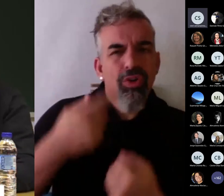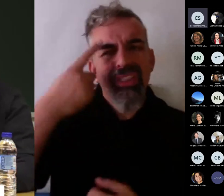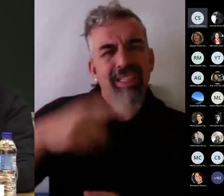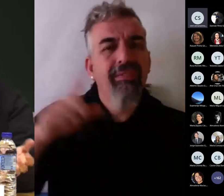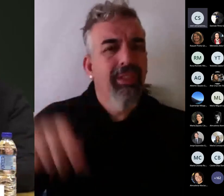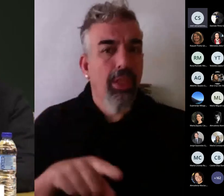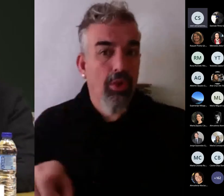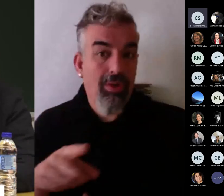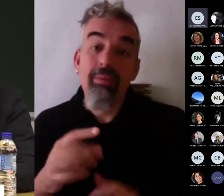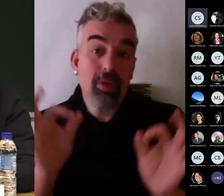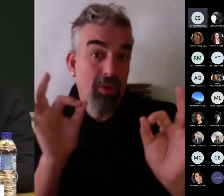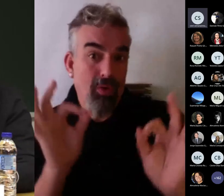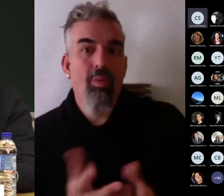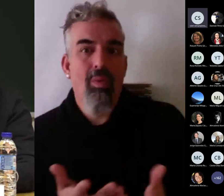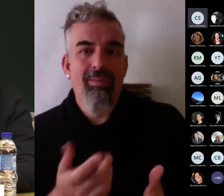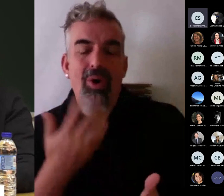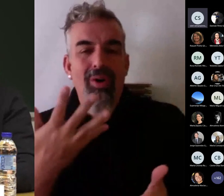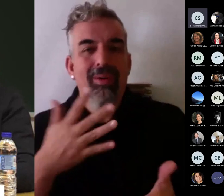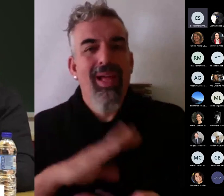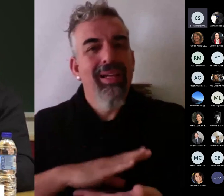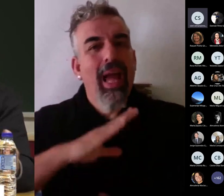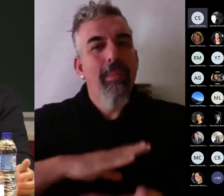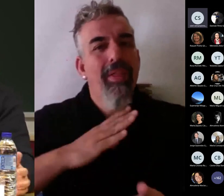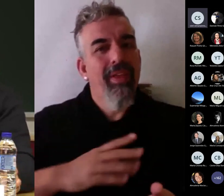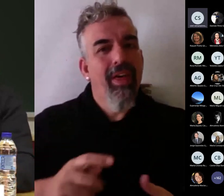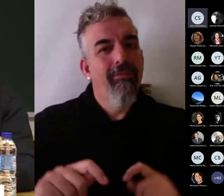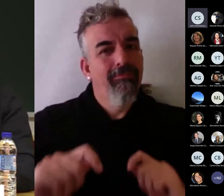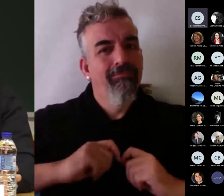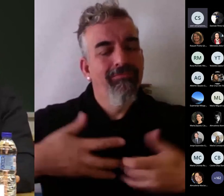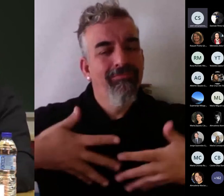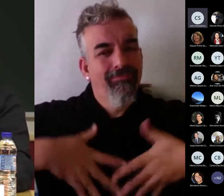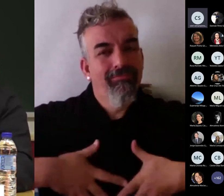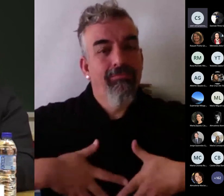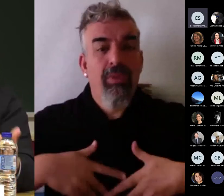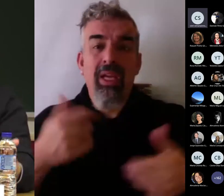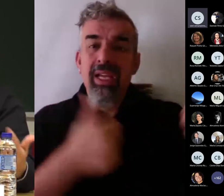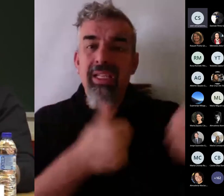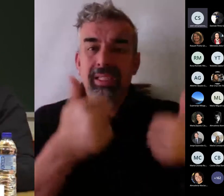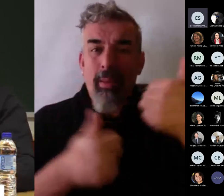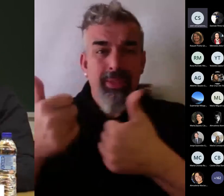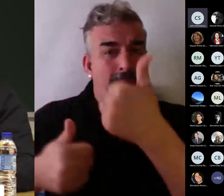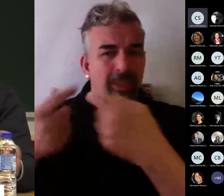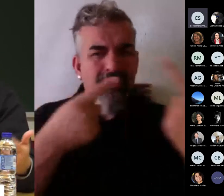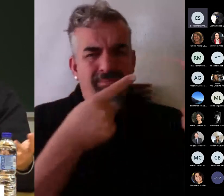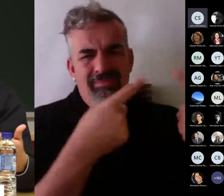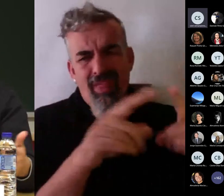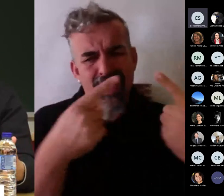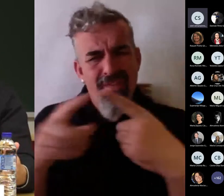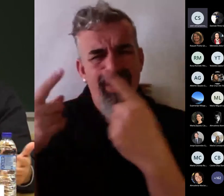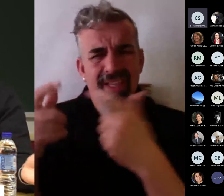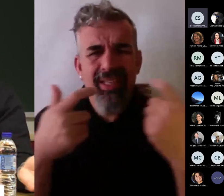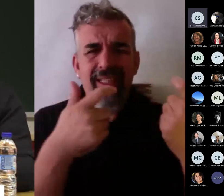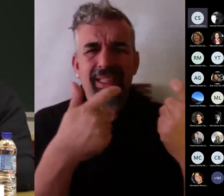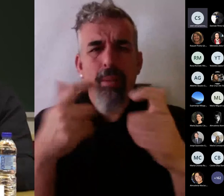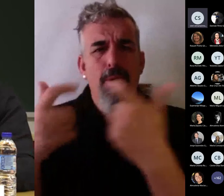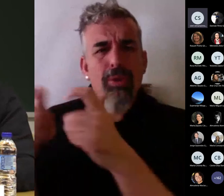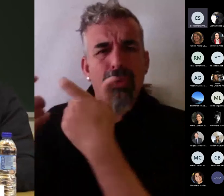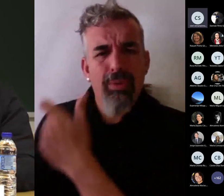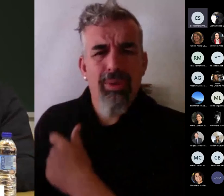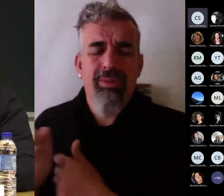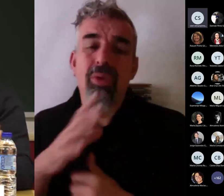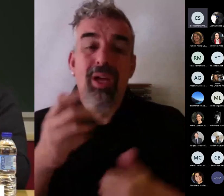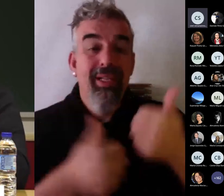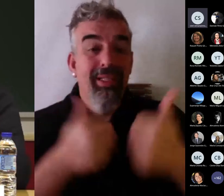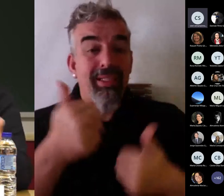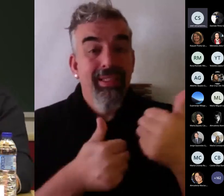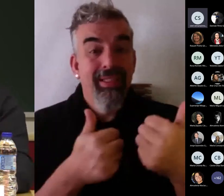adquirido esas capacidades. Entonces, exámenes hay de muchos tipos. Entonces, como le llamo exámenes a algunas cosas, como ustedes que estoy